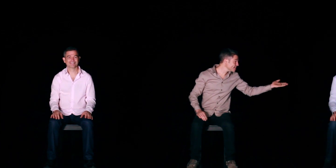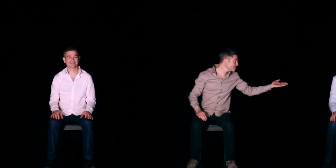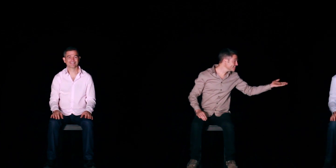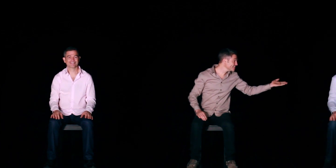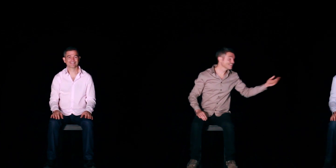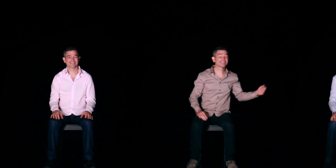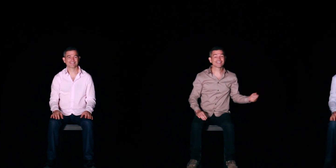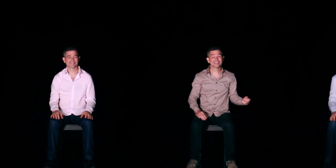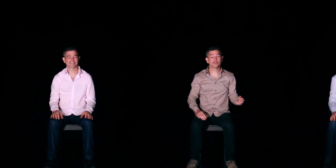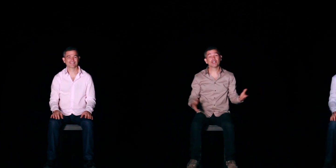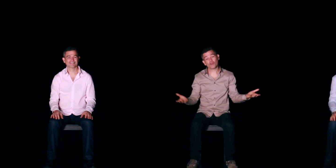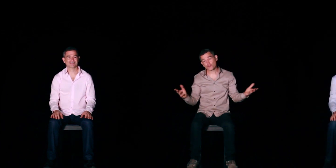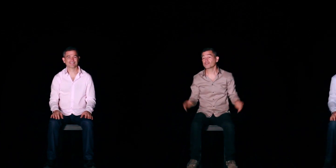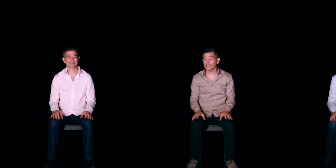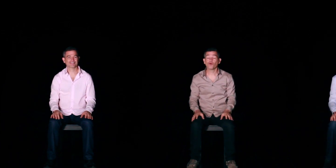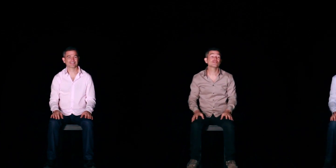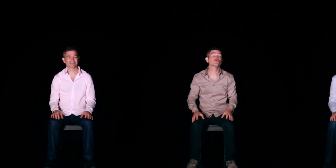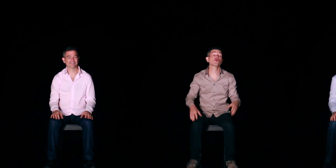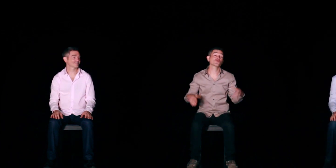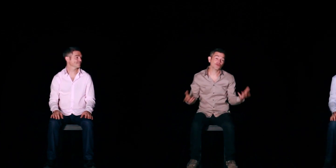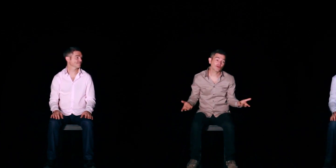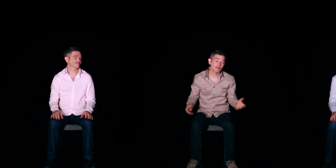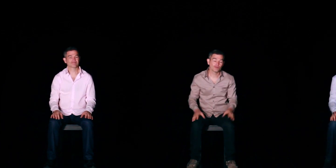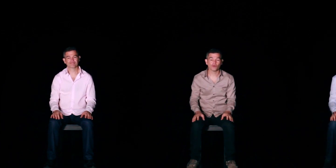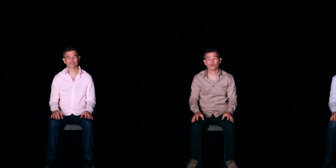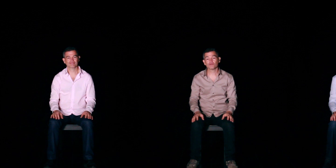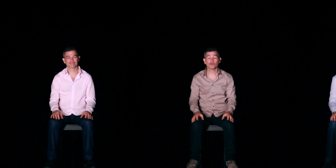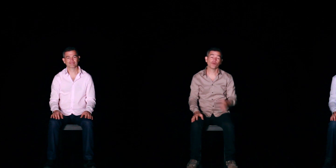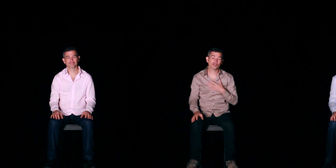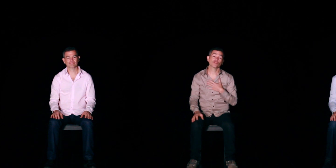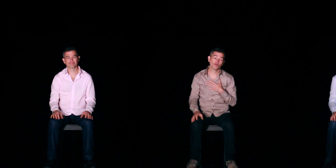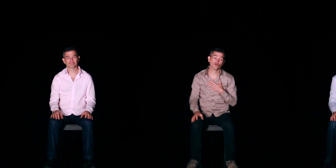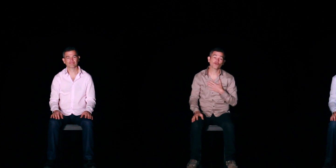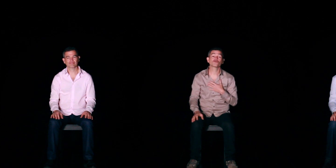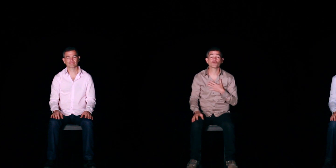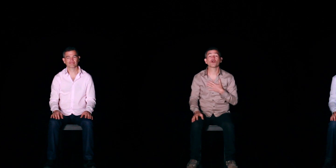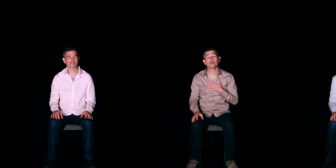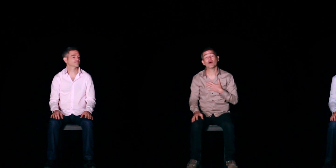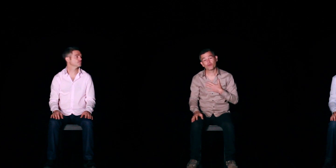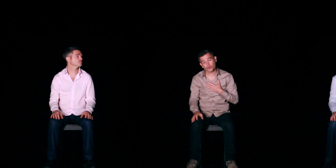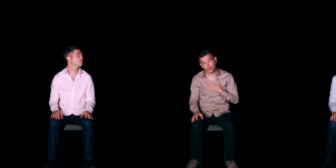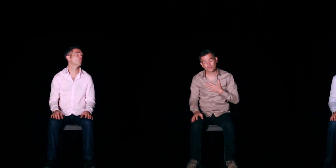Thierry oui alors je sais on me dit souvent qu se ressemble un petit peu mais bon personnellement je trouve que je suis quand même un peu plus beau